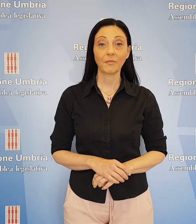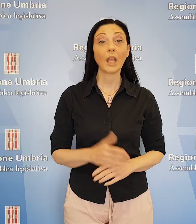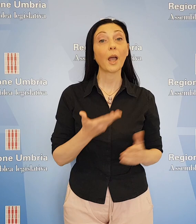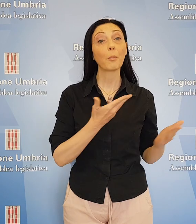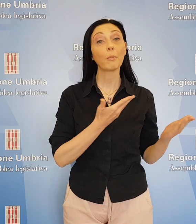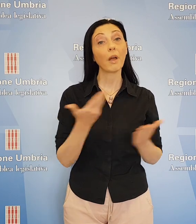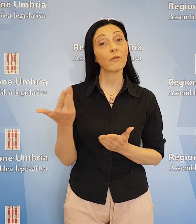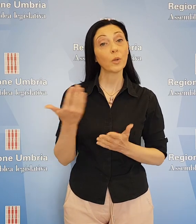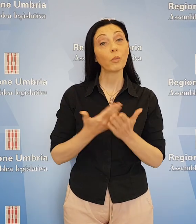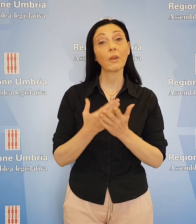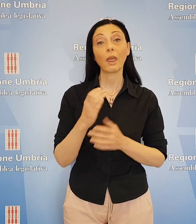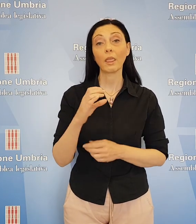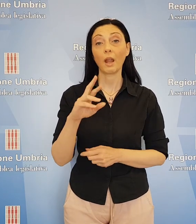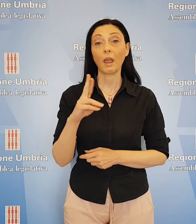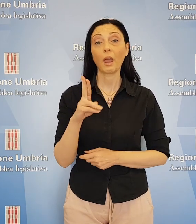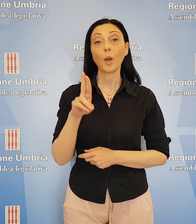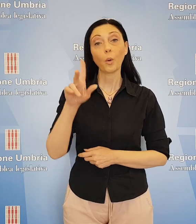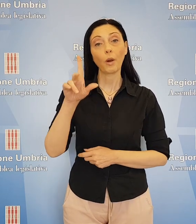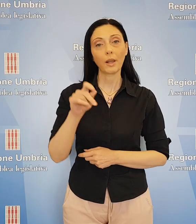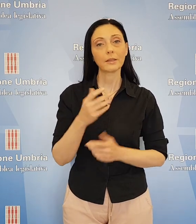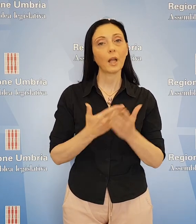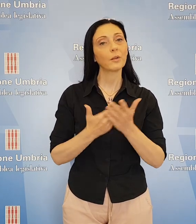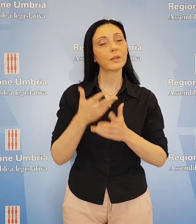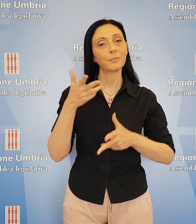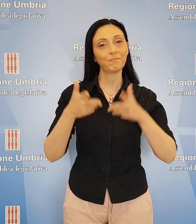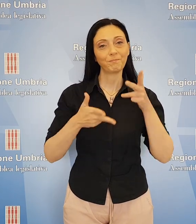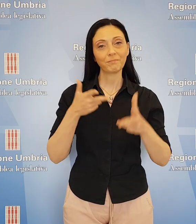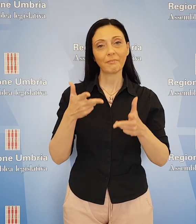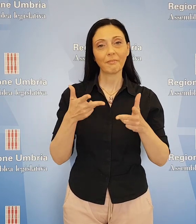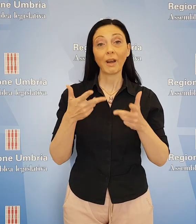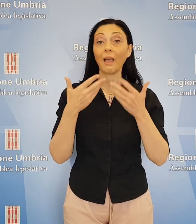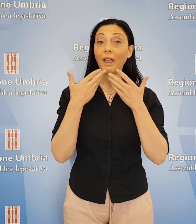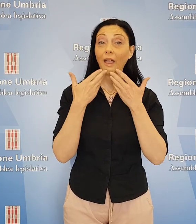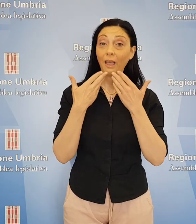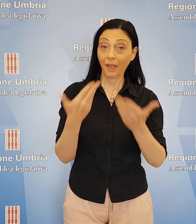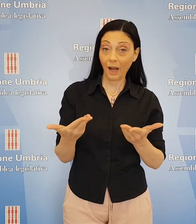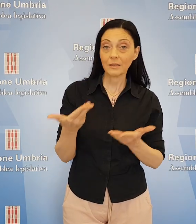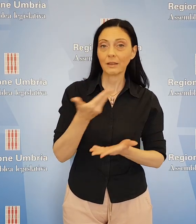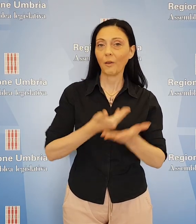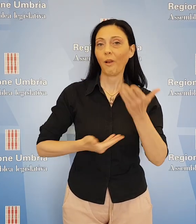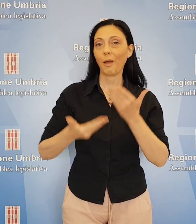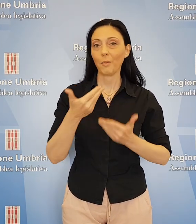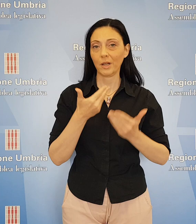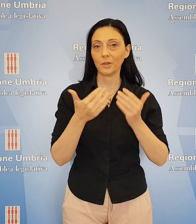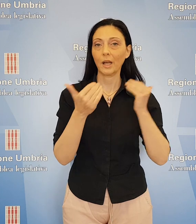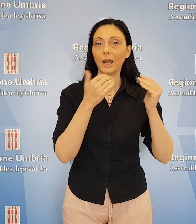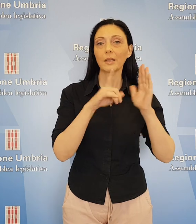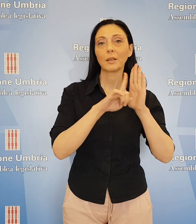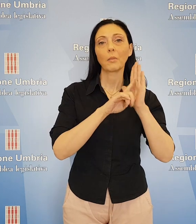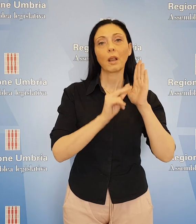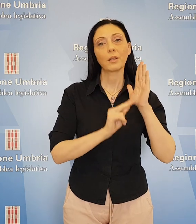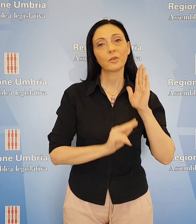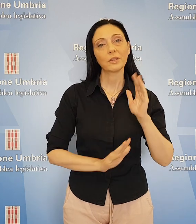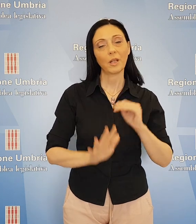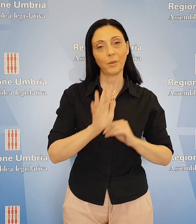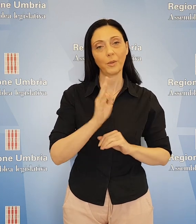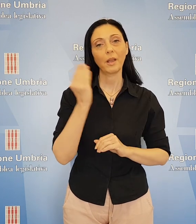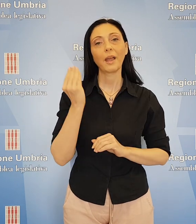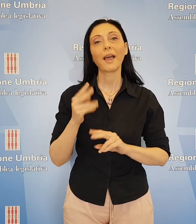Benvenuti a Telecrullis, il notiziario nella lingua dei segni, frutto della collaborazione tra l'Assemblea Legislativa dell'Umbria